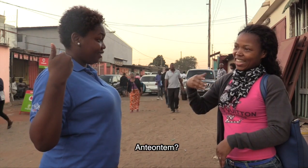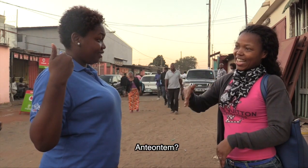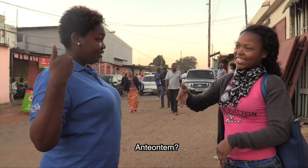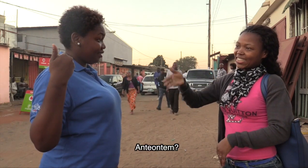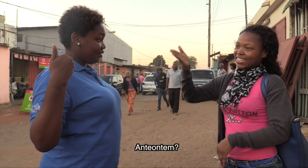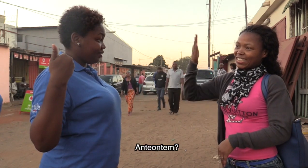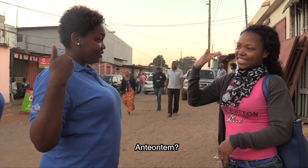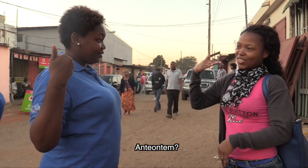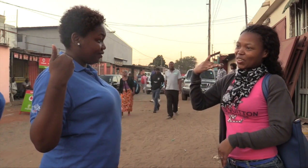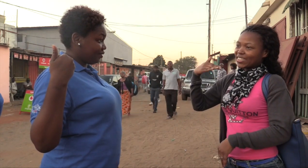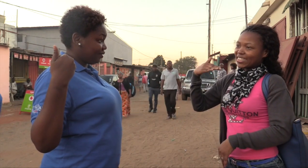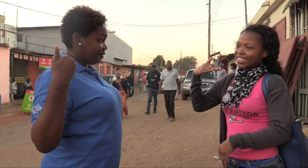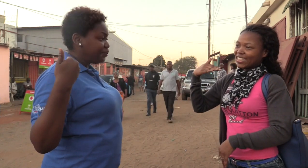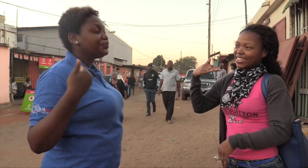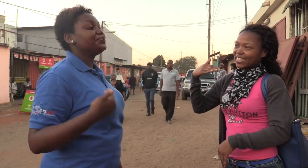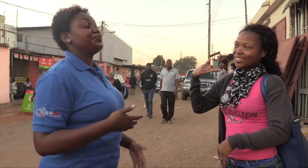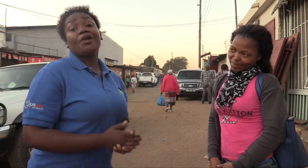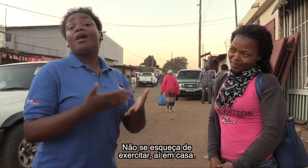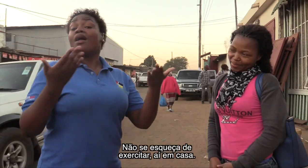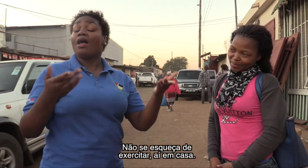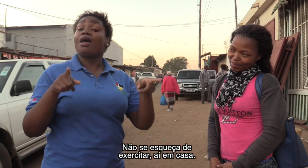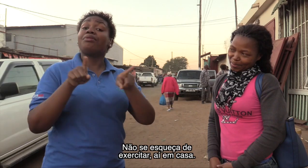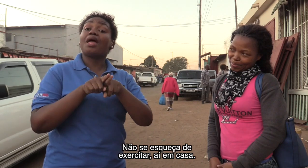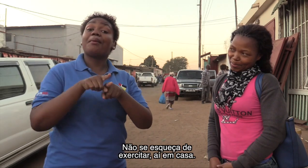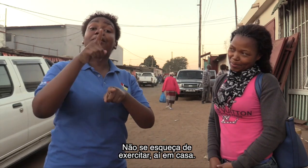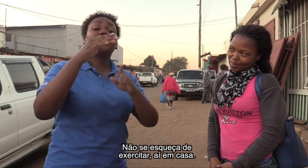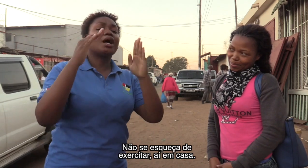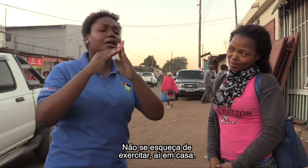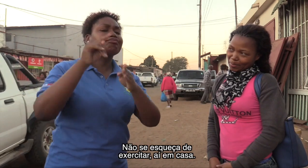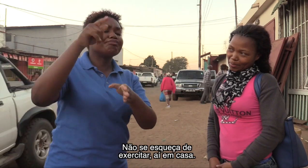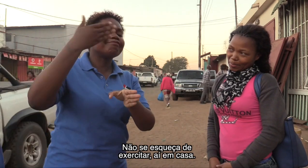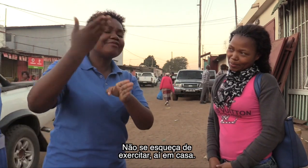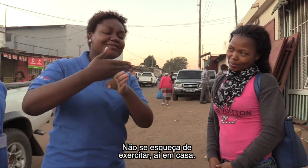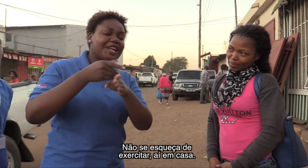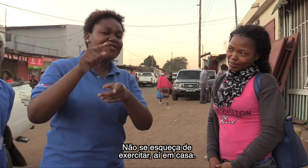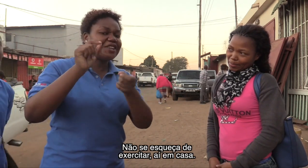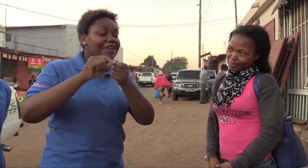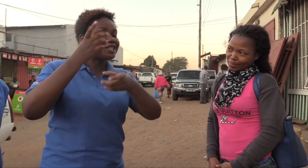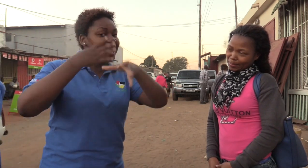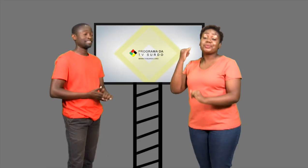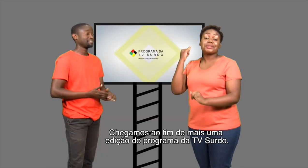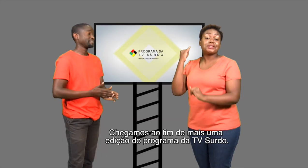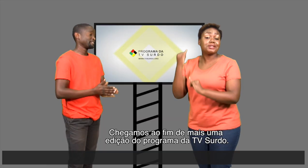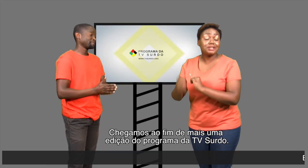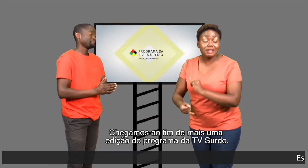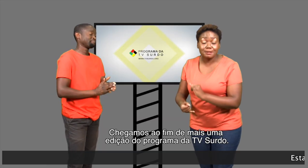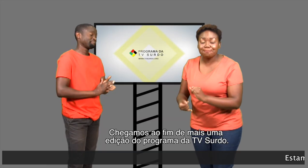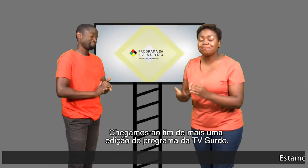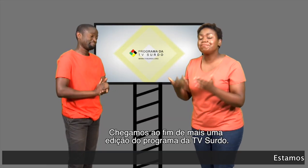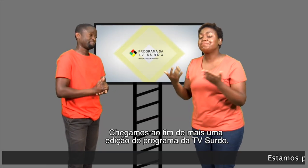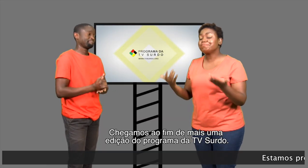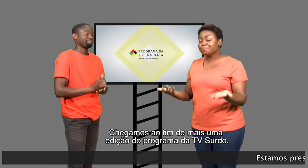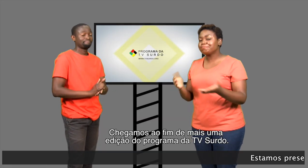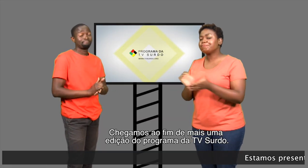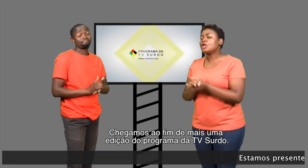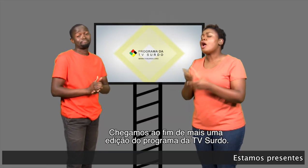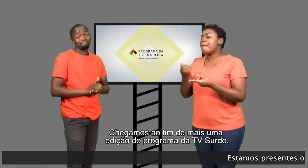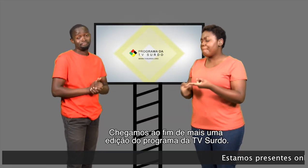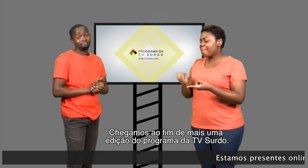não se esqueça de exercitar aí em casa chegamos ao fim de mais uma edição